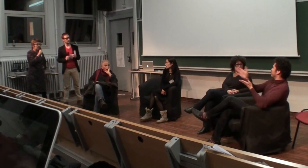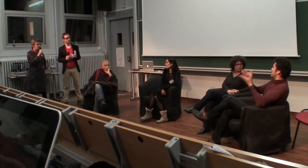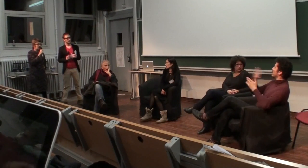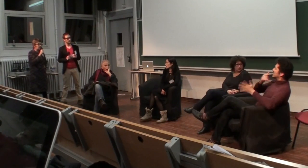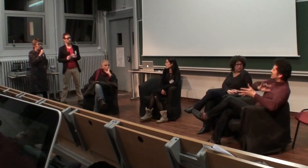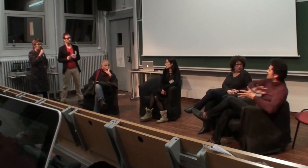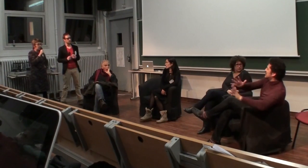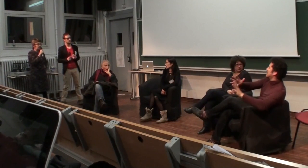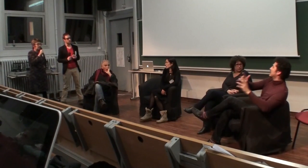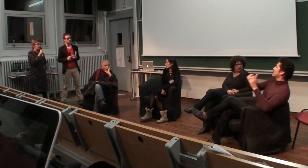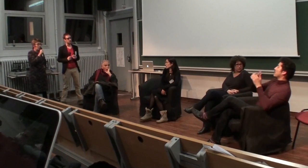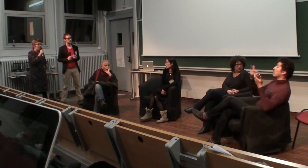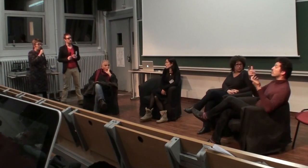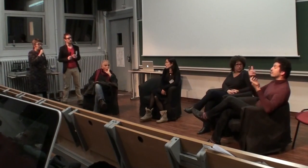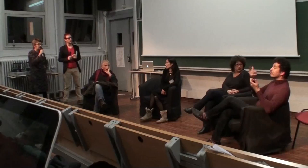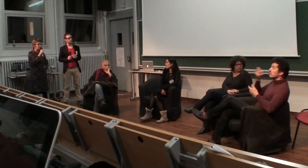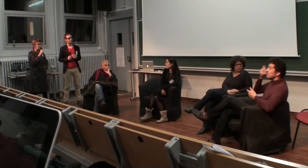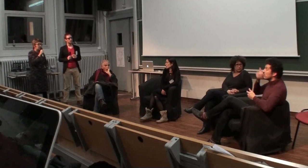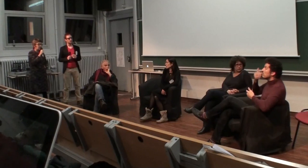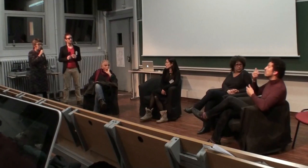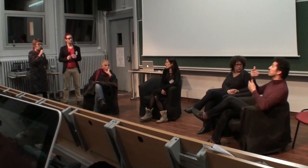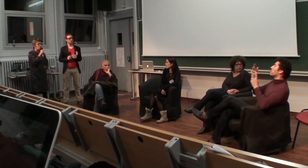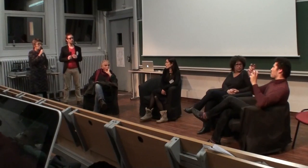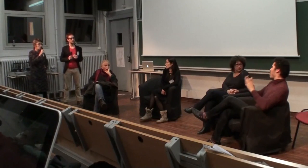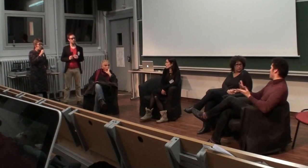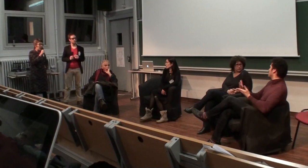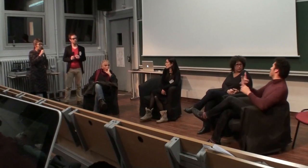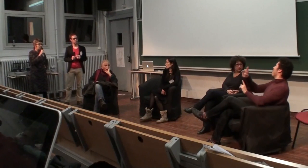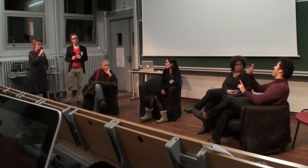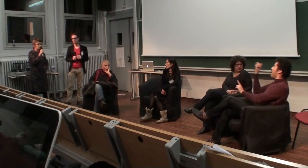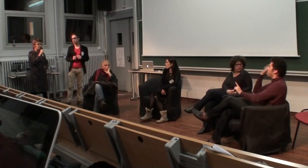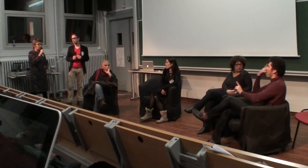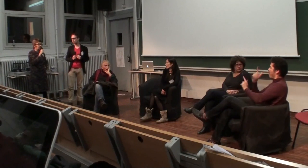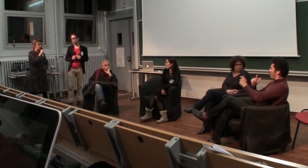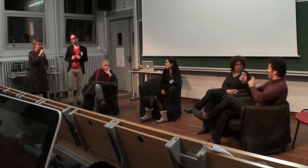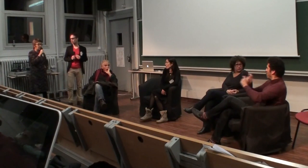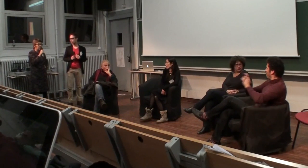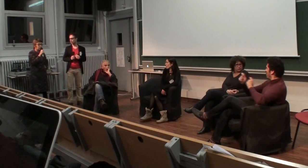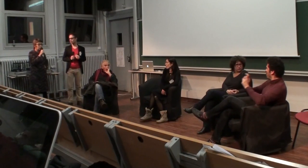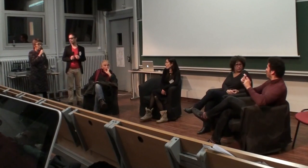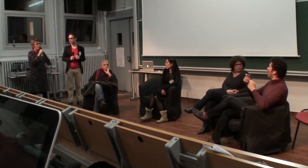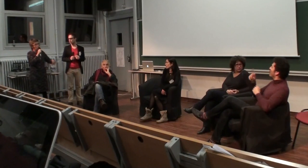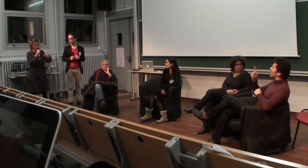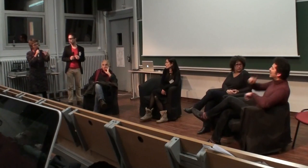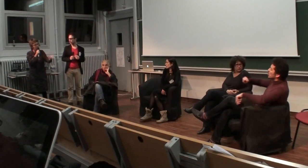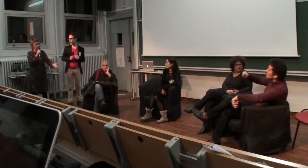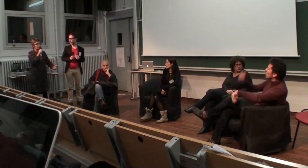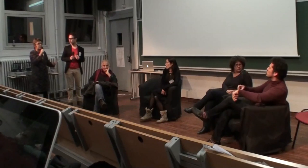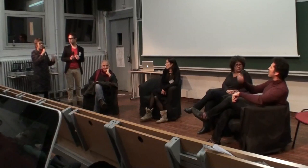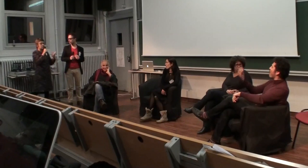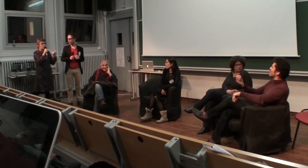législations. Et puis, il y a des endroits où il y a des sensibilisations, où on parle de tout ce qui est possible pour les enfants sourds. On peut parler de la langue des signes,